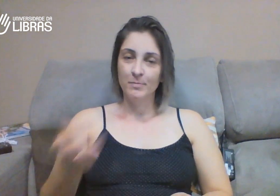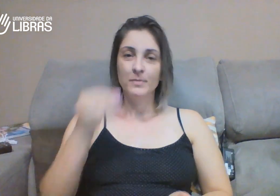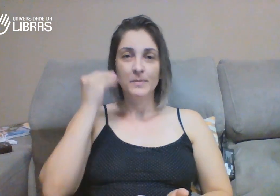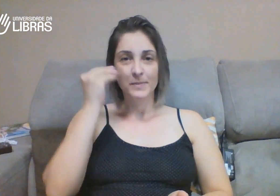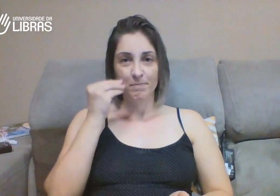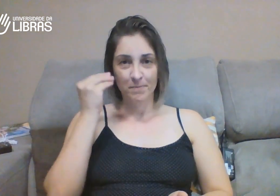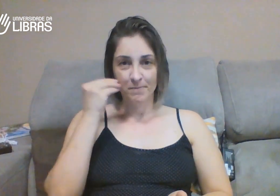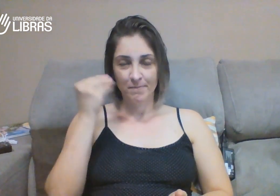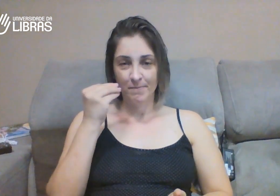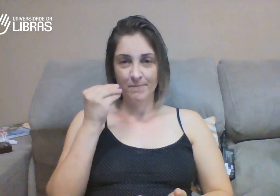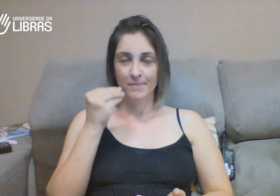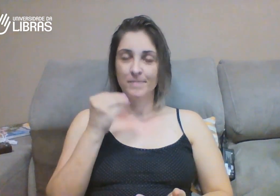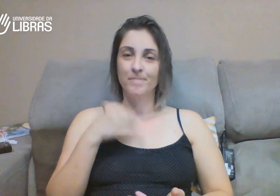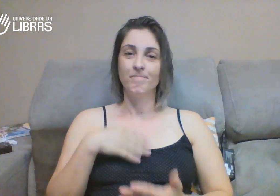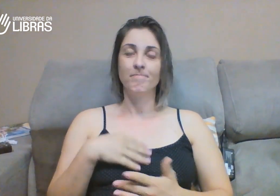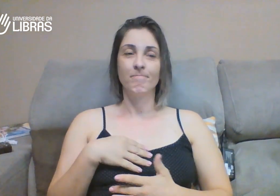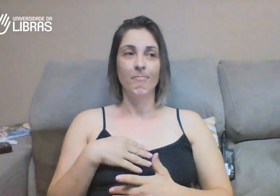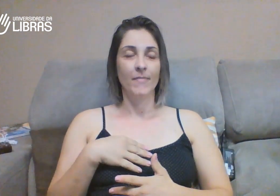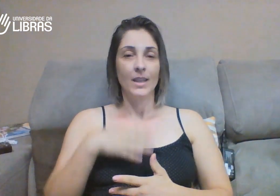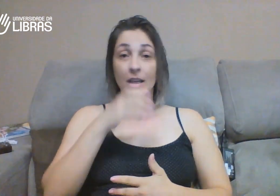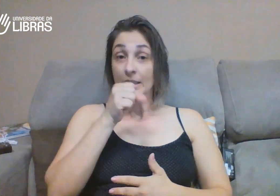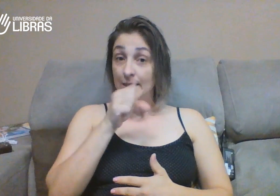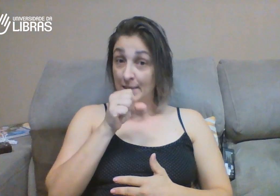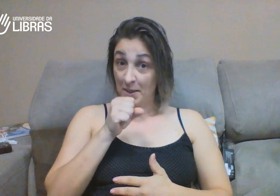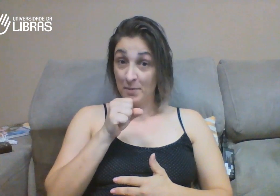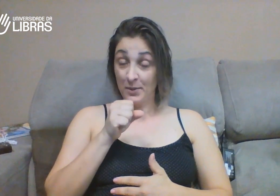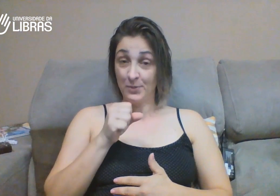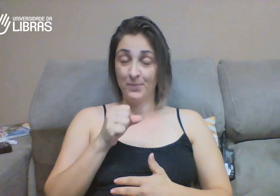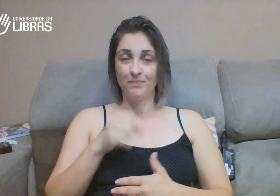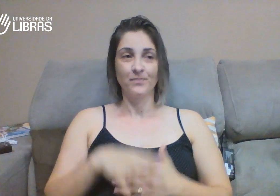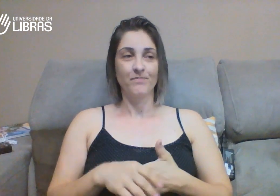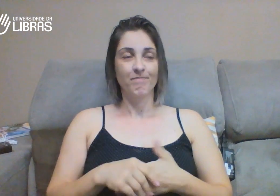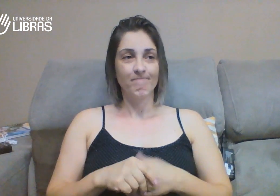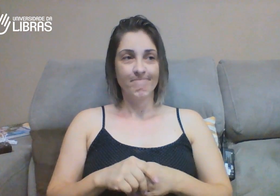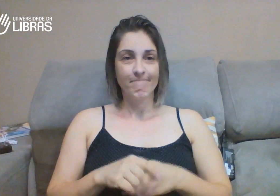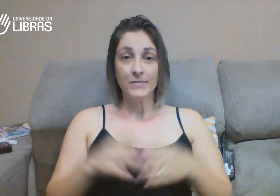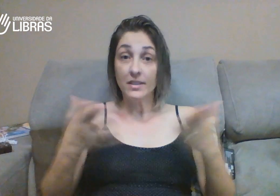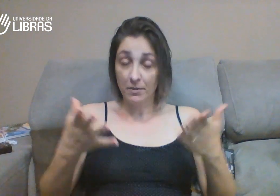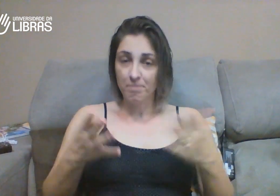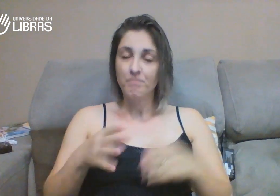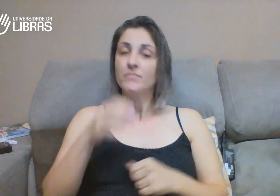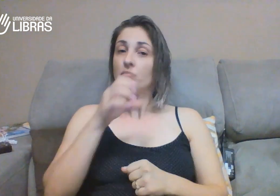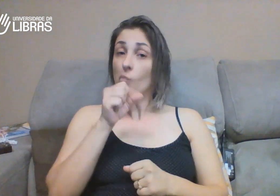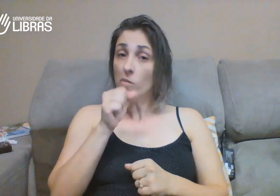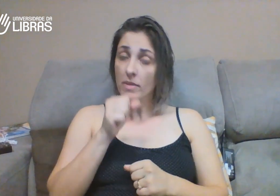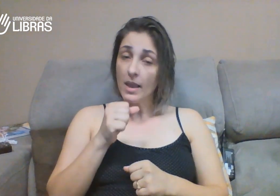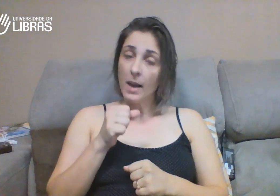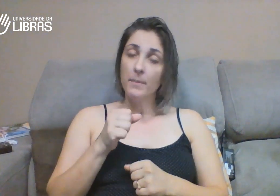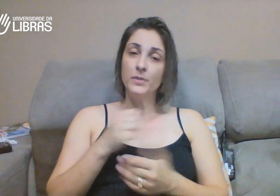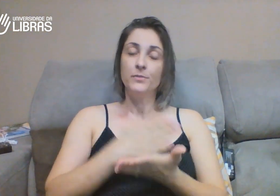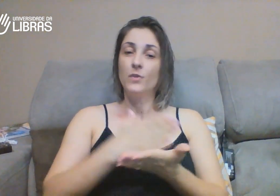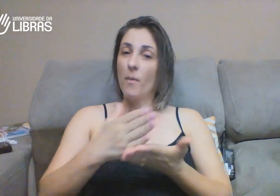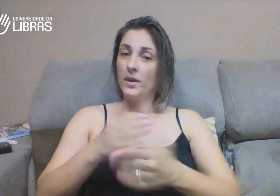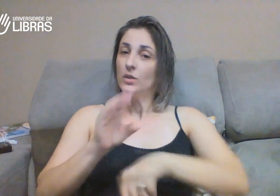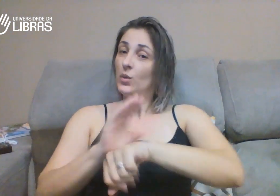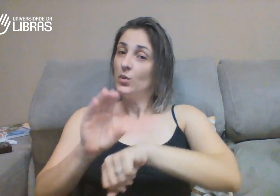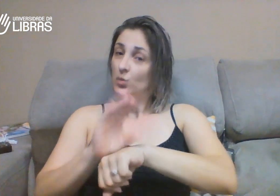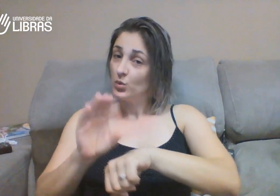Olá, Boa noite! Hoje eu quero compartilhar uma experiência com vocês. No